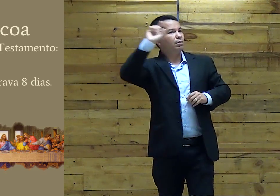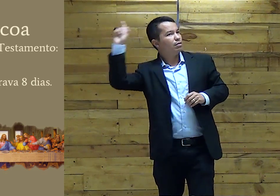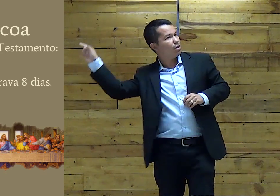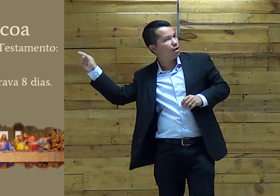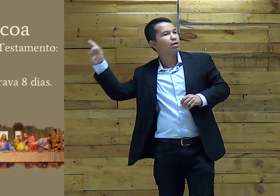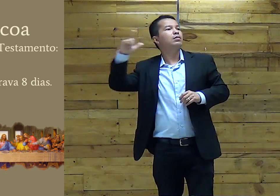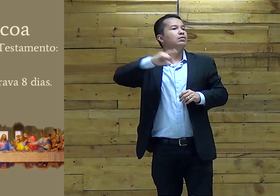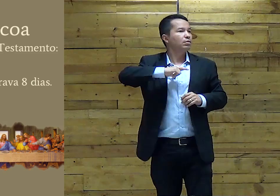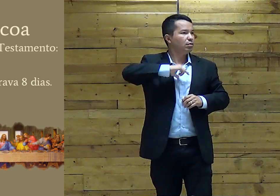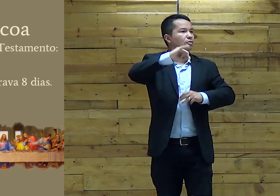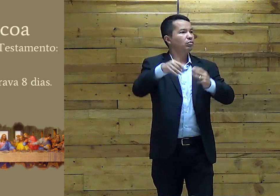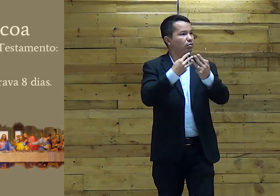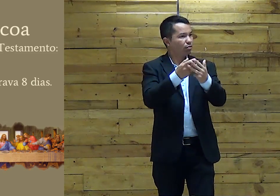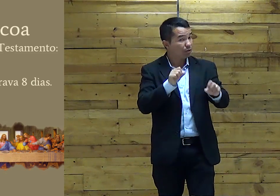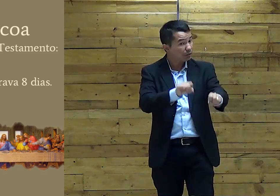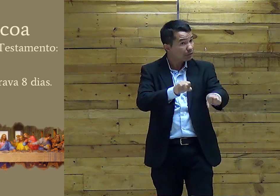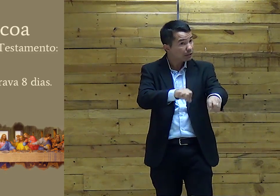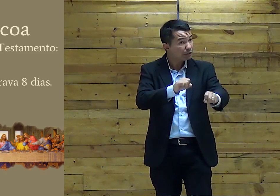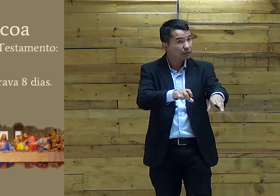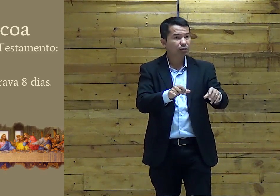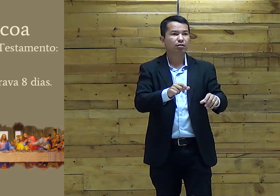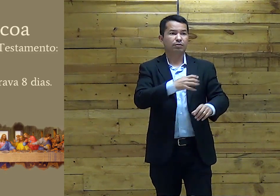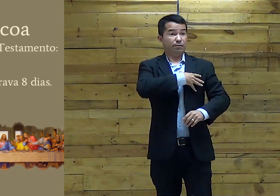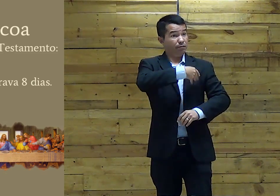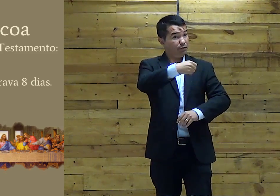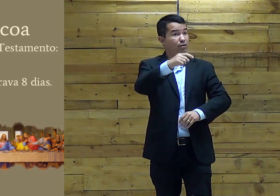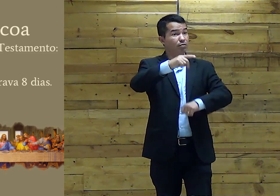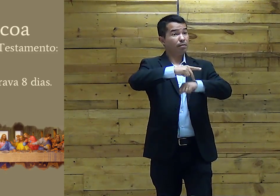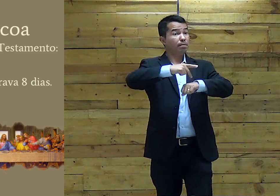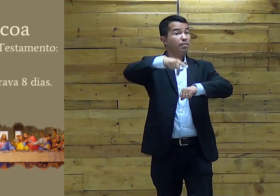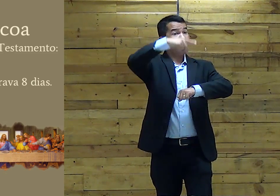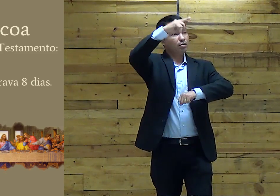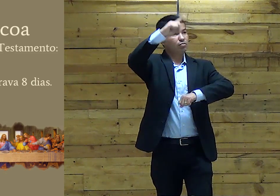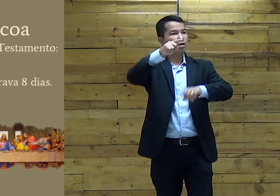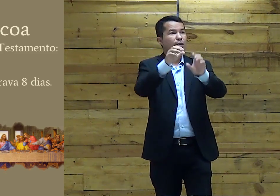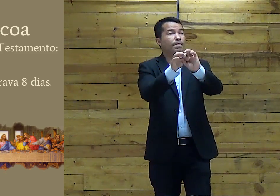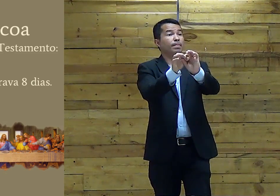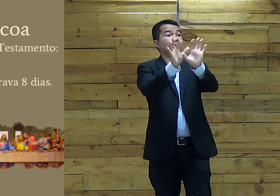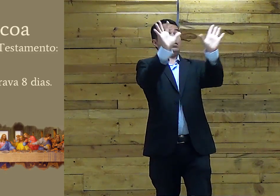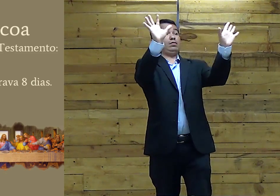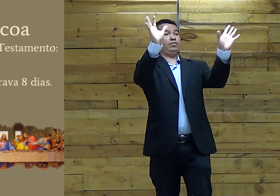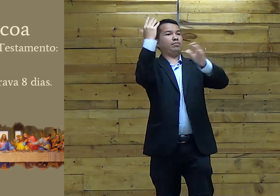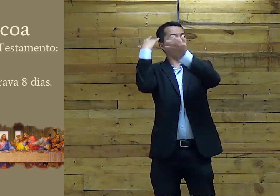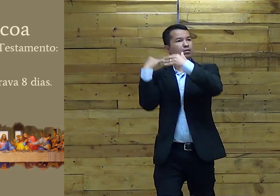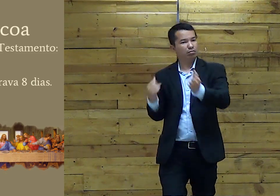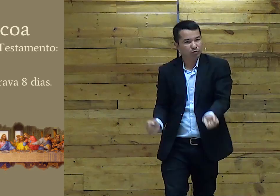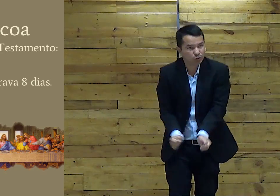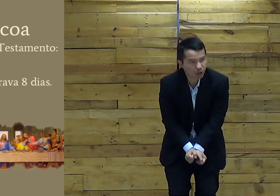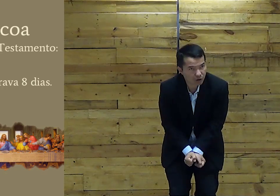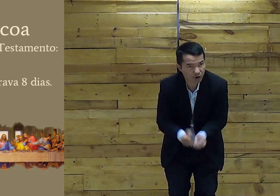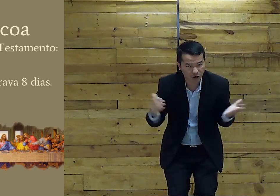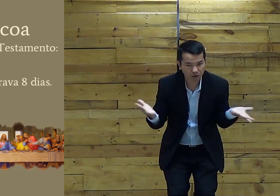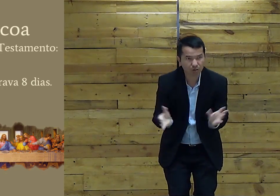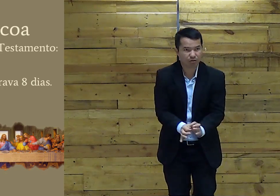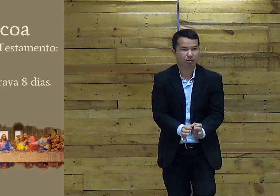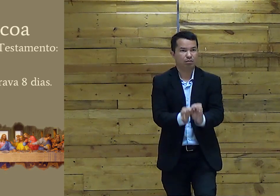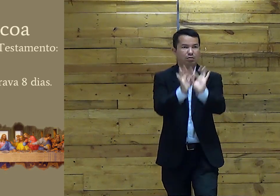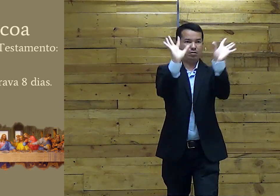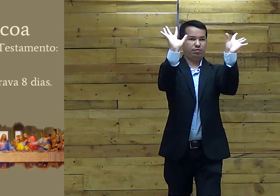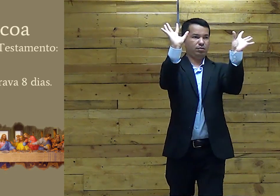fazem isso Ainda lá Eles ensinam Os seus filhos Do significado Da Páscoa Páscoa Que é a liberdade